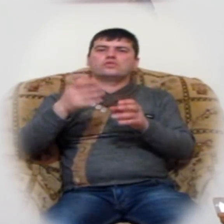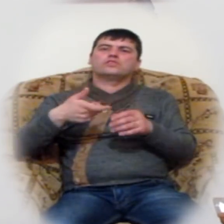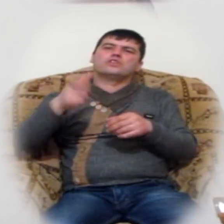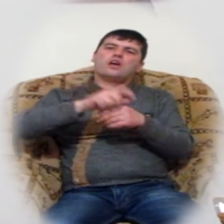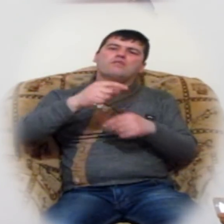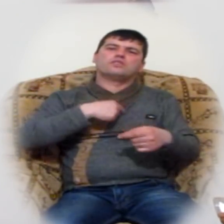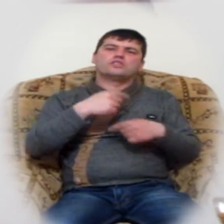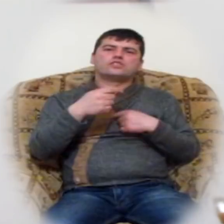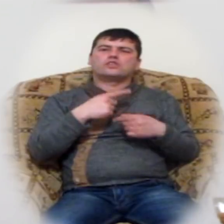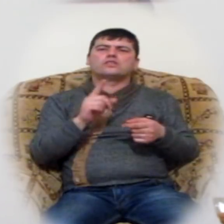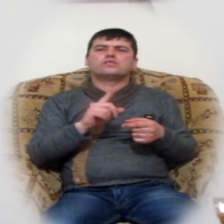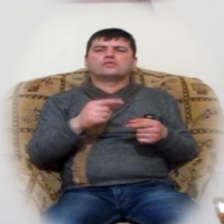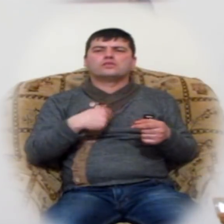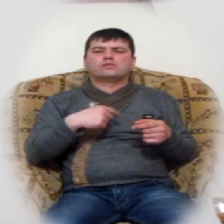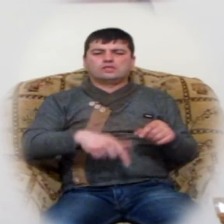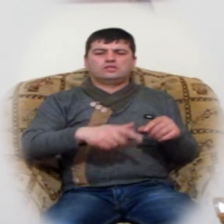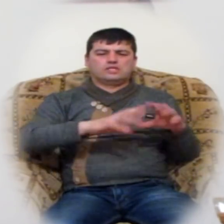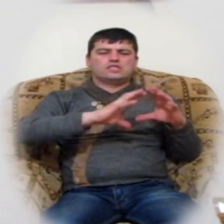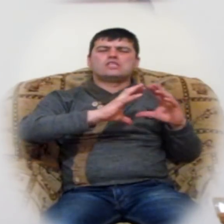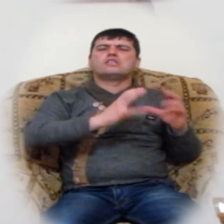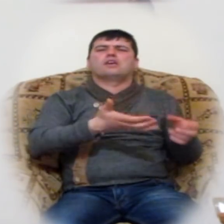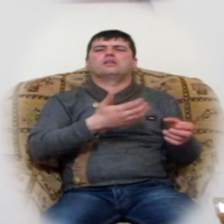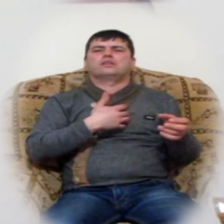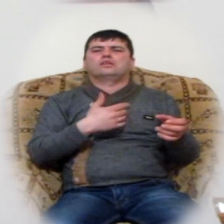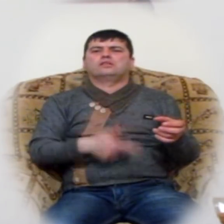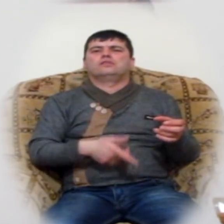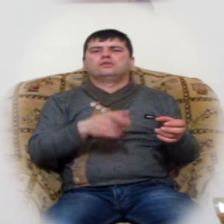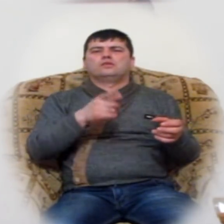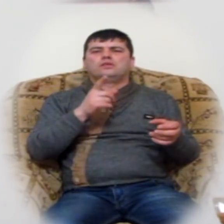աշ